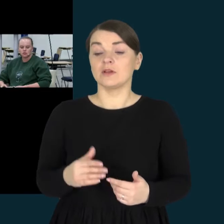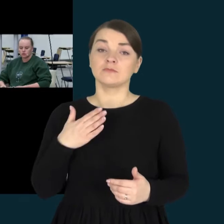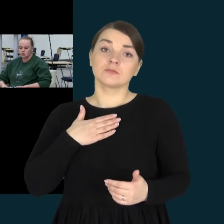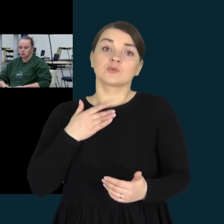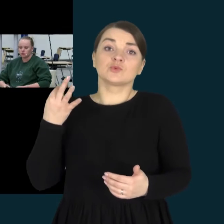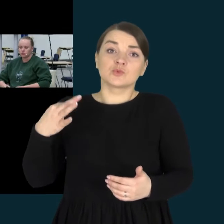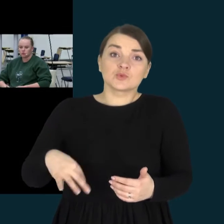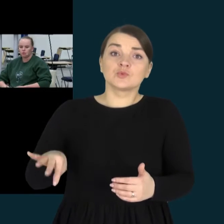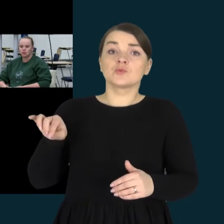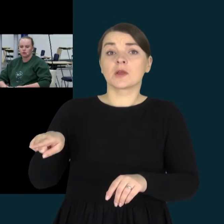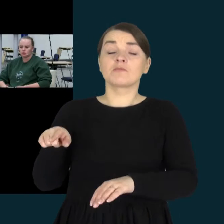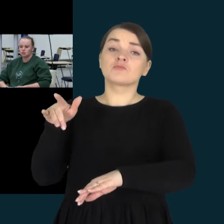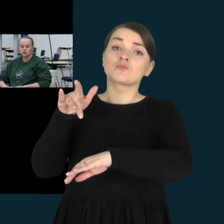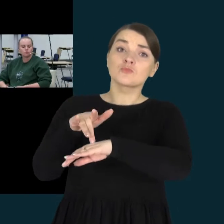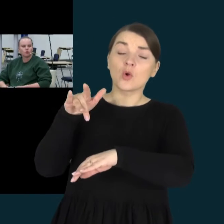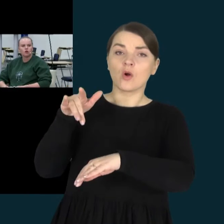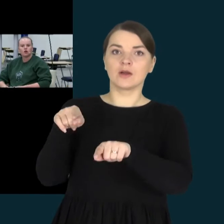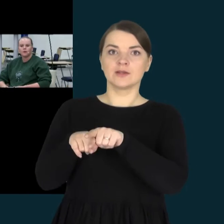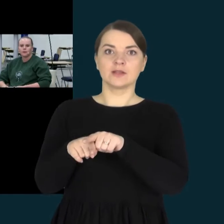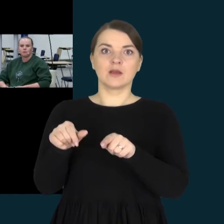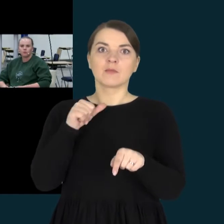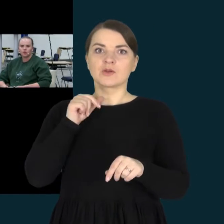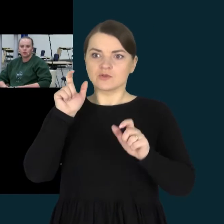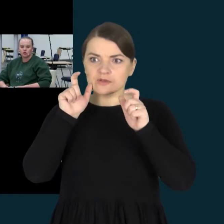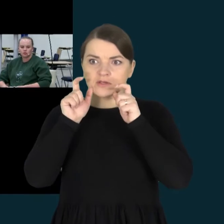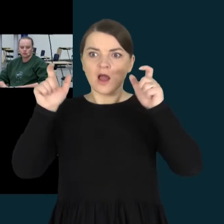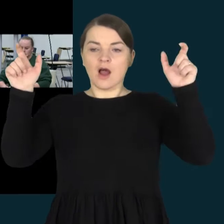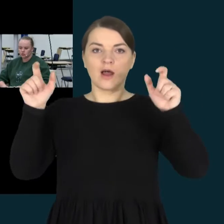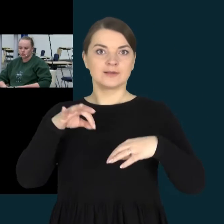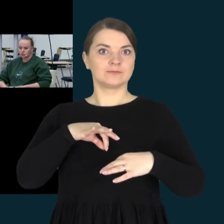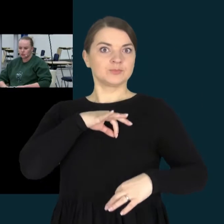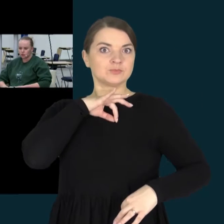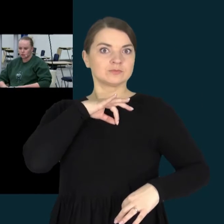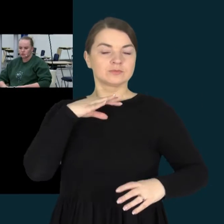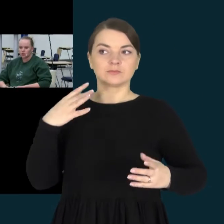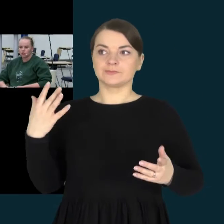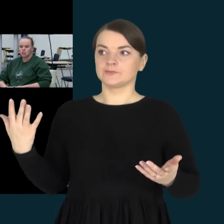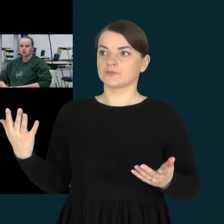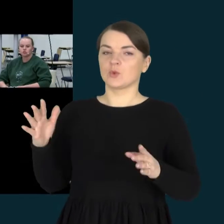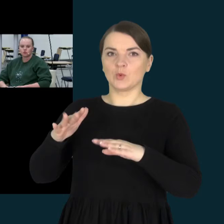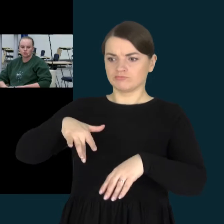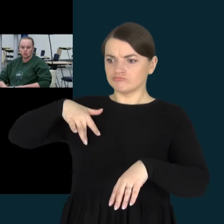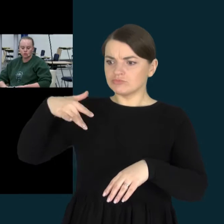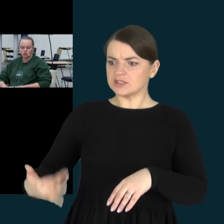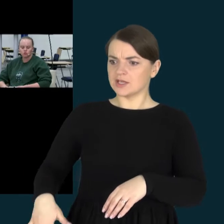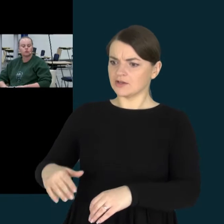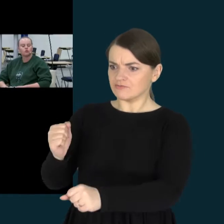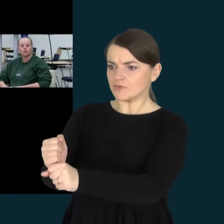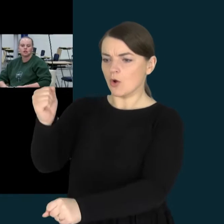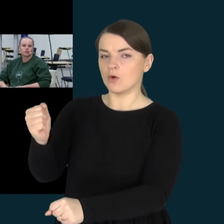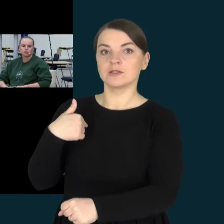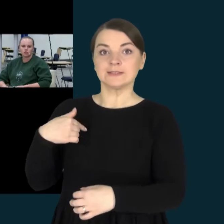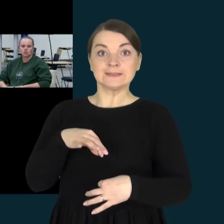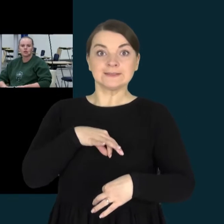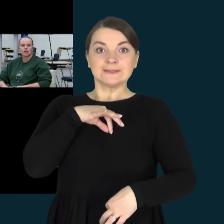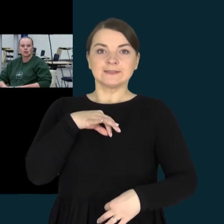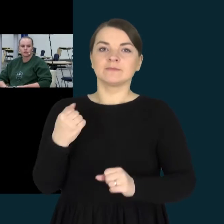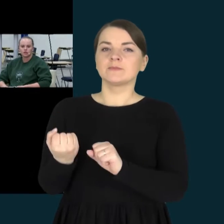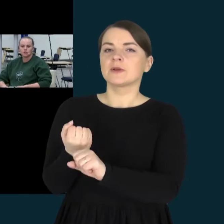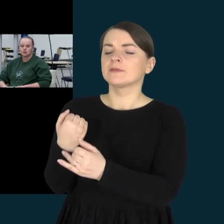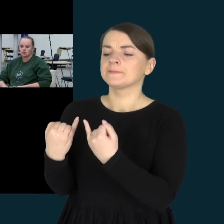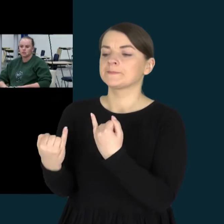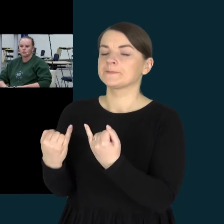vaikas, kuris bijo ryksmo, bijo kažkokio griežto draudimo, su kuriuo reikia tiesiog